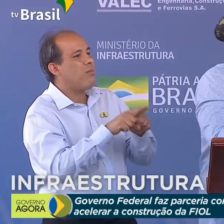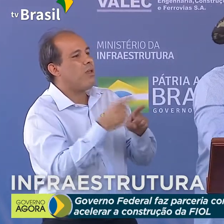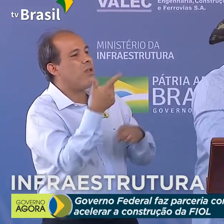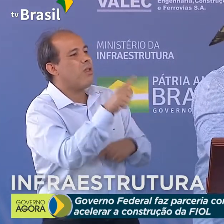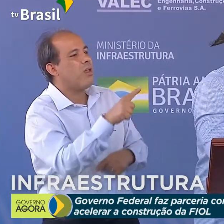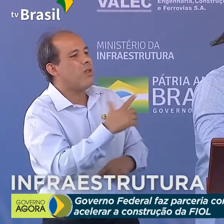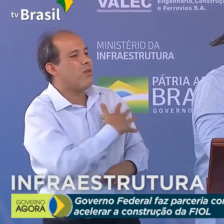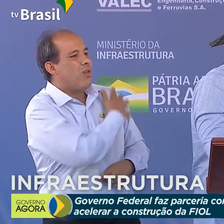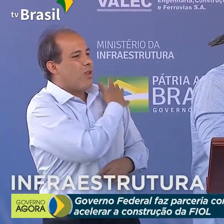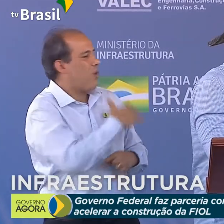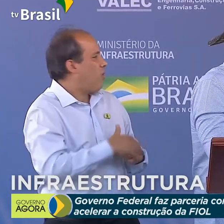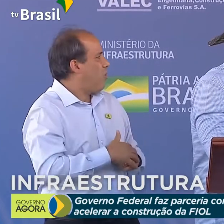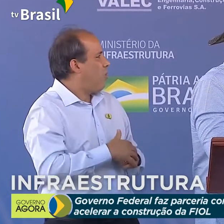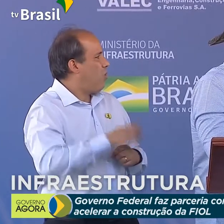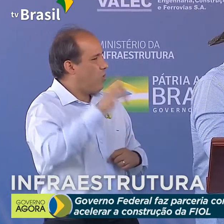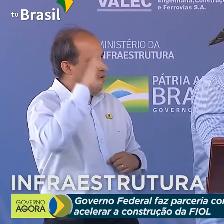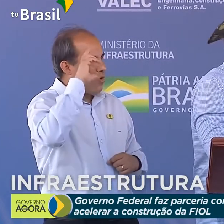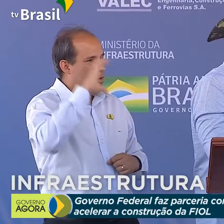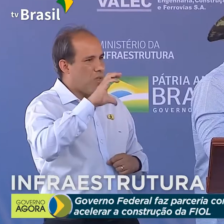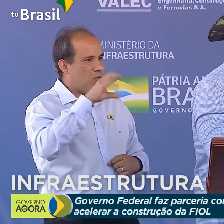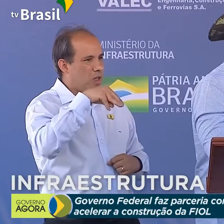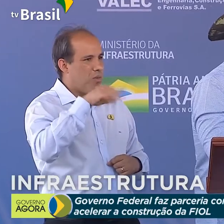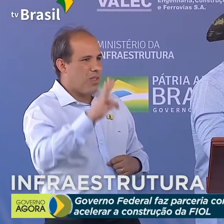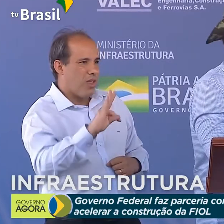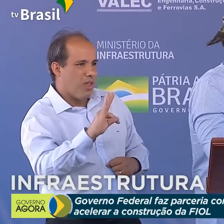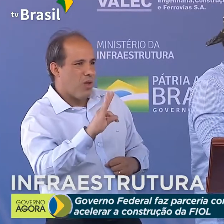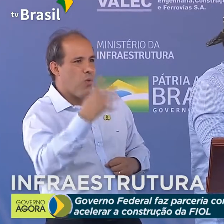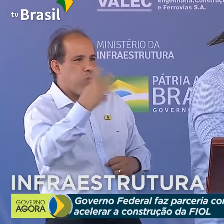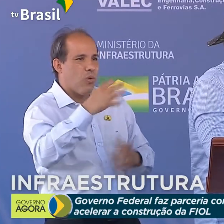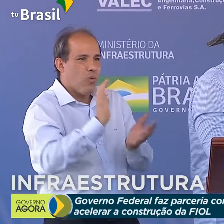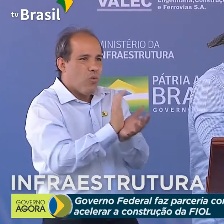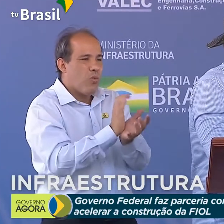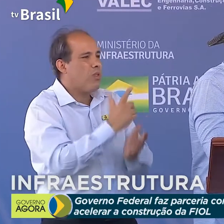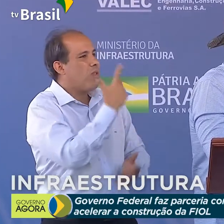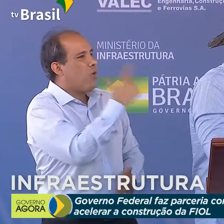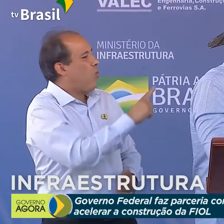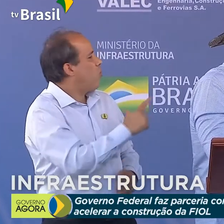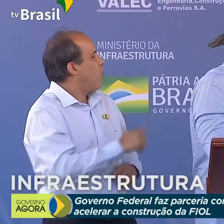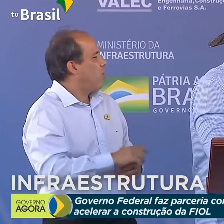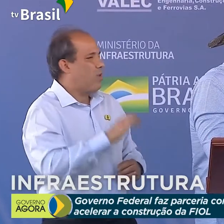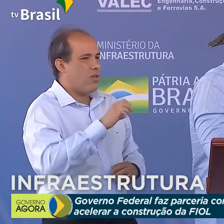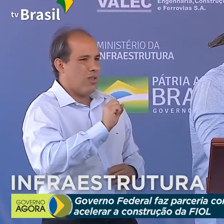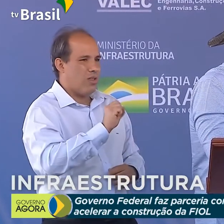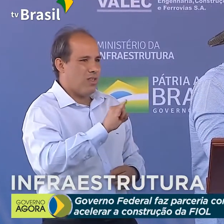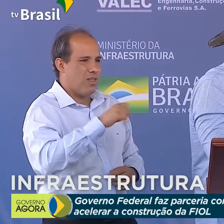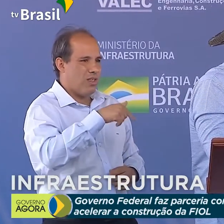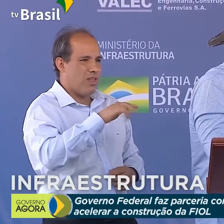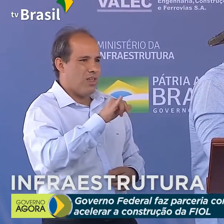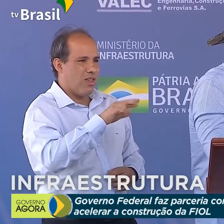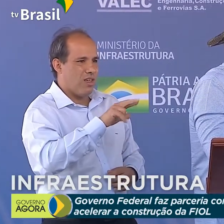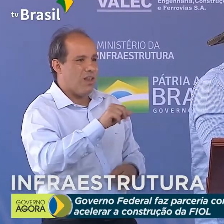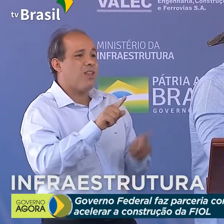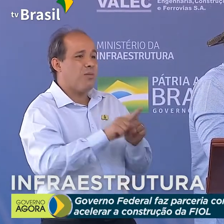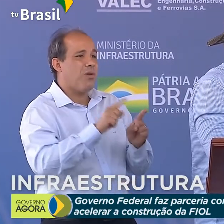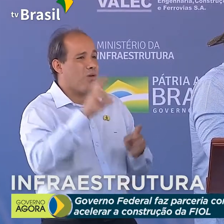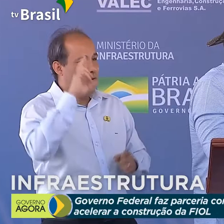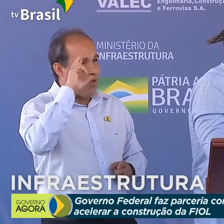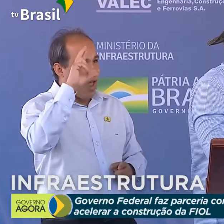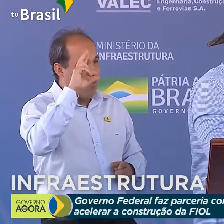Guedon, comandante da 4ª Companhia do curso básico. Está aqui o general Siqueira, comandante da companhia no curso de engenharia.